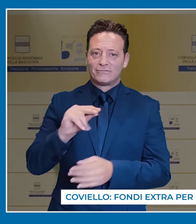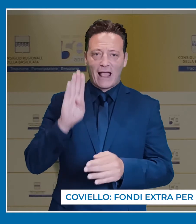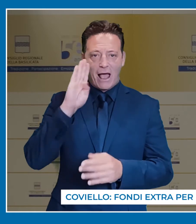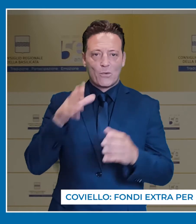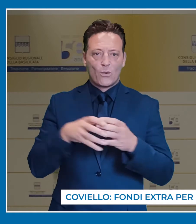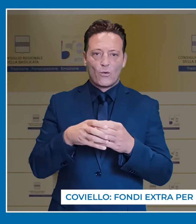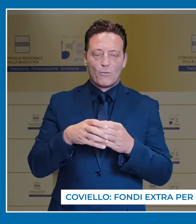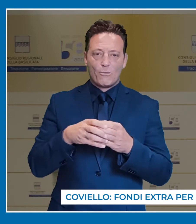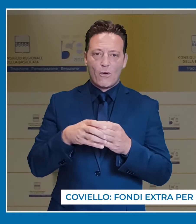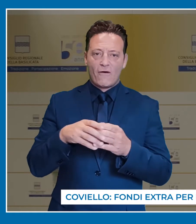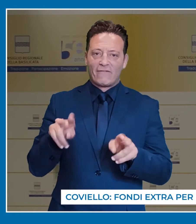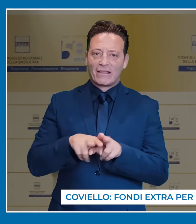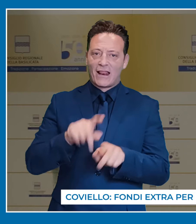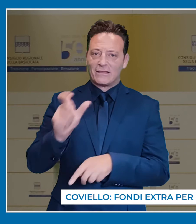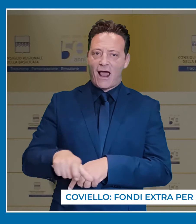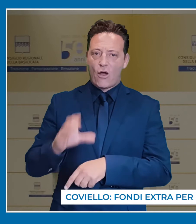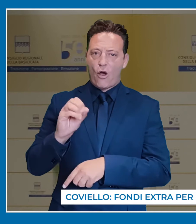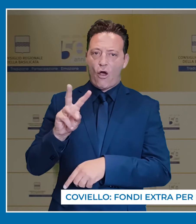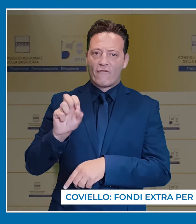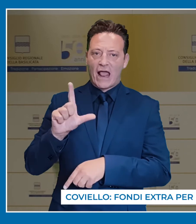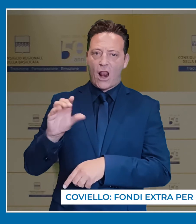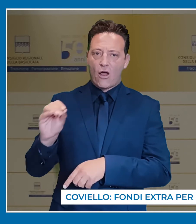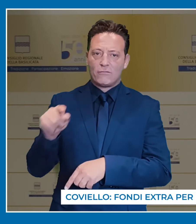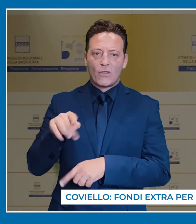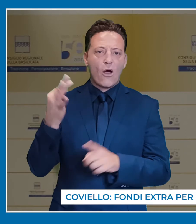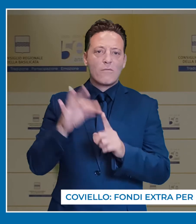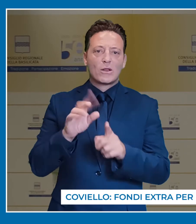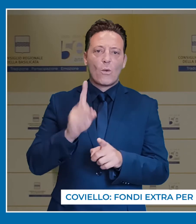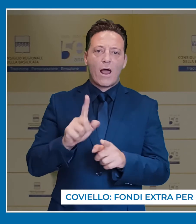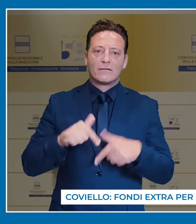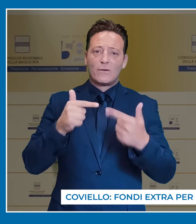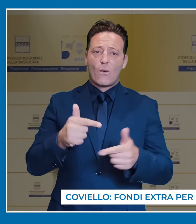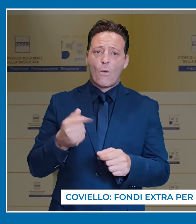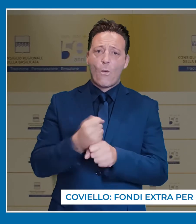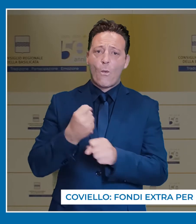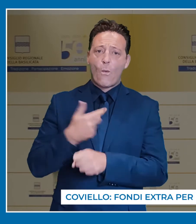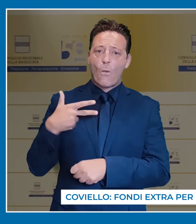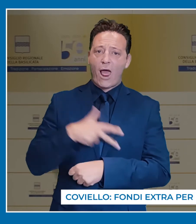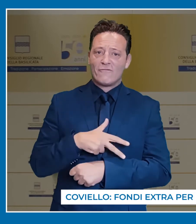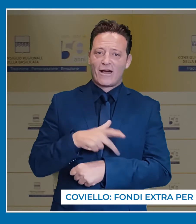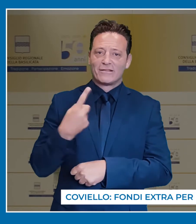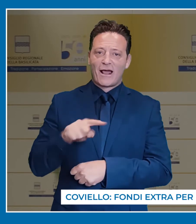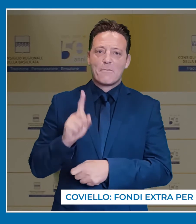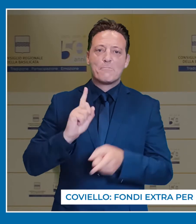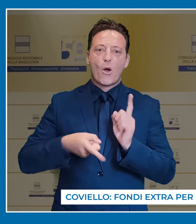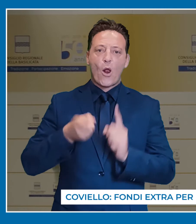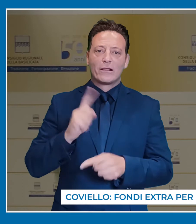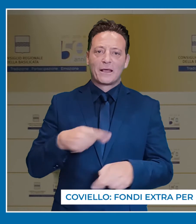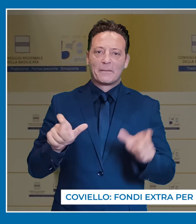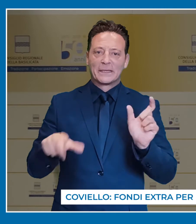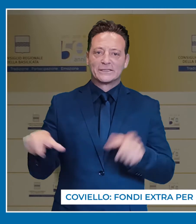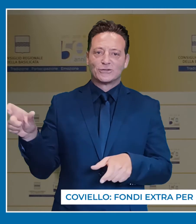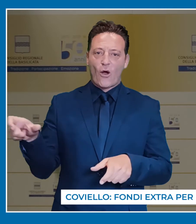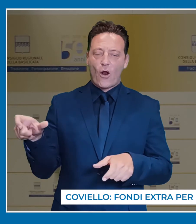provvedimento, afferma il capogruppo di Fratelli d'Italia Coviello, che mira a potenziare il welfare a